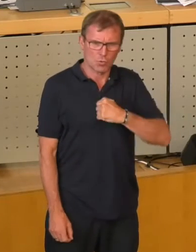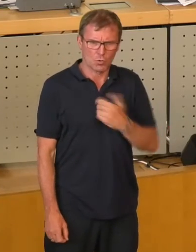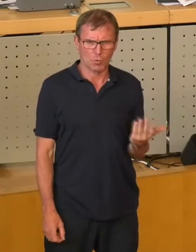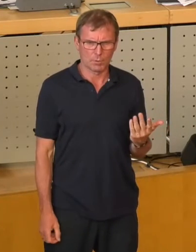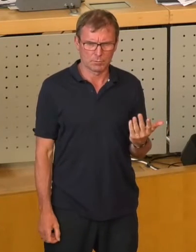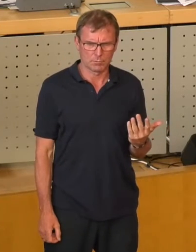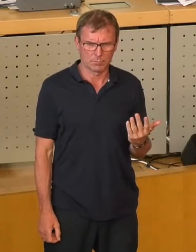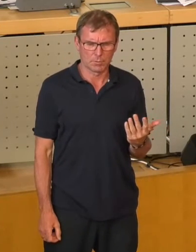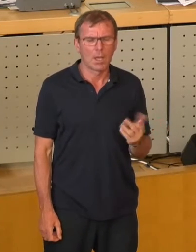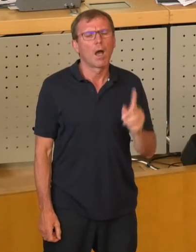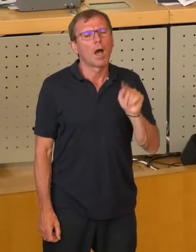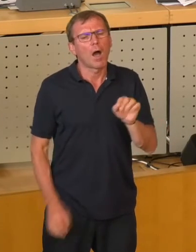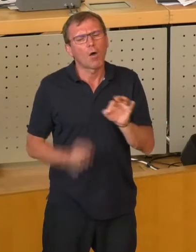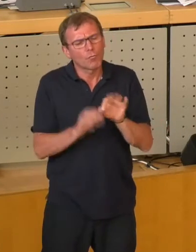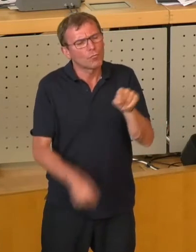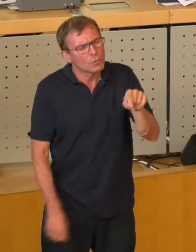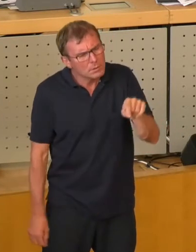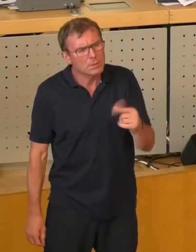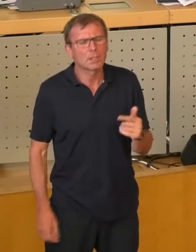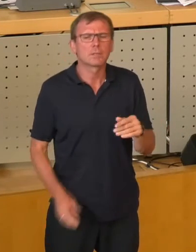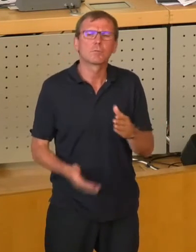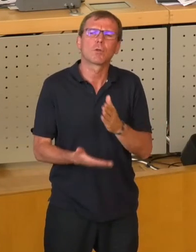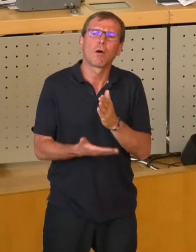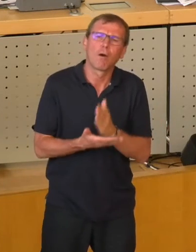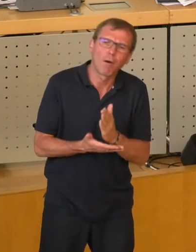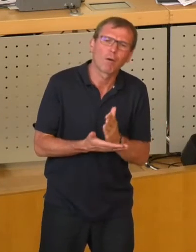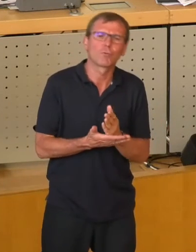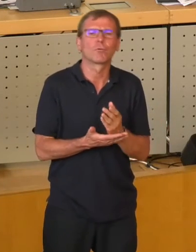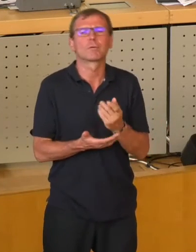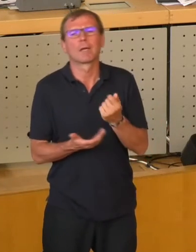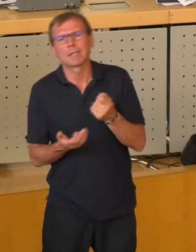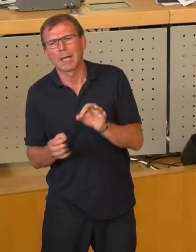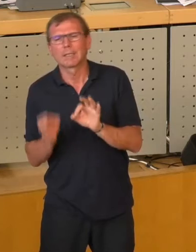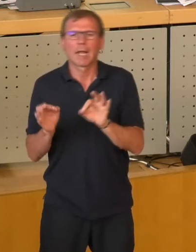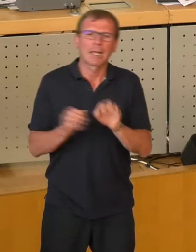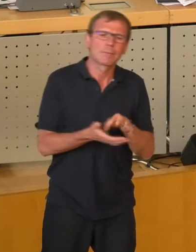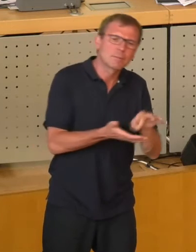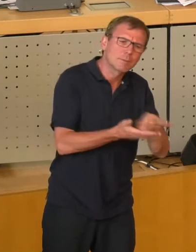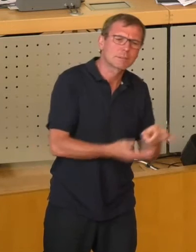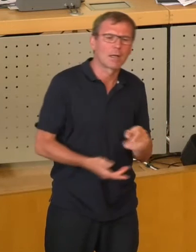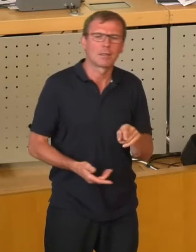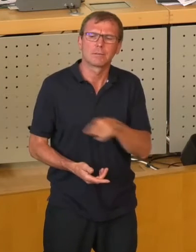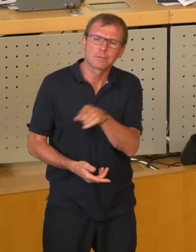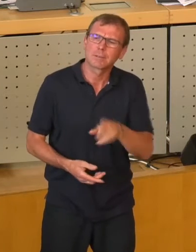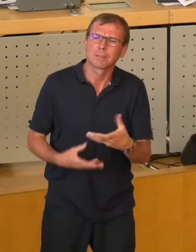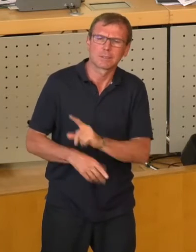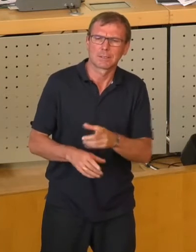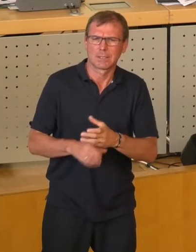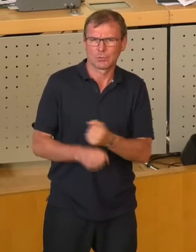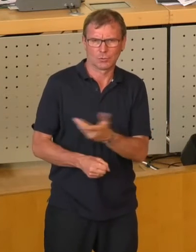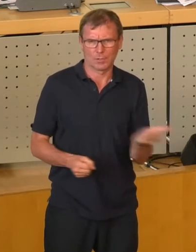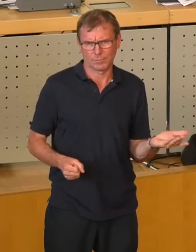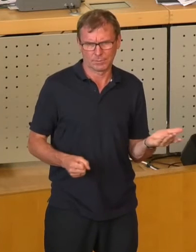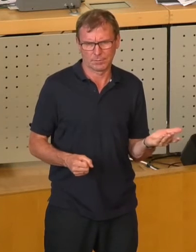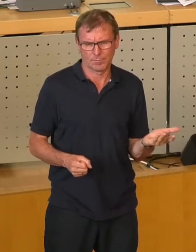auch um denen, denen es vielleicht mit der Ordnung darin, dass sie nur immer regelmäßig dort ihr Strom und ihr Gas bezahlen, nicht